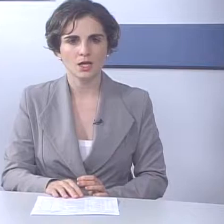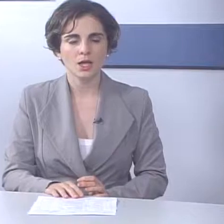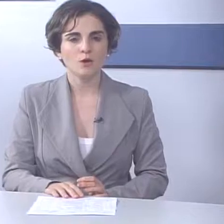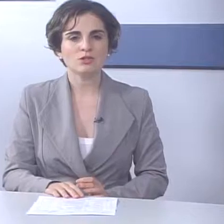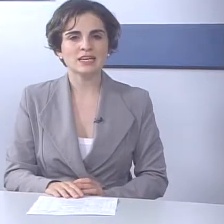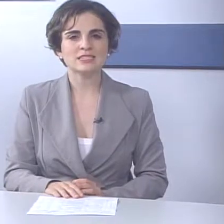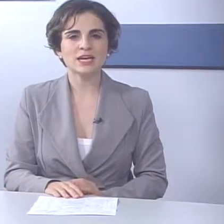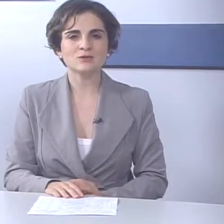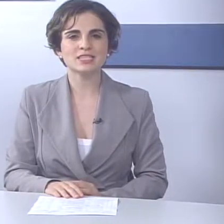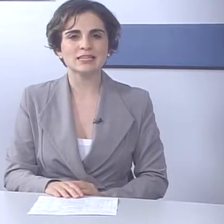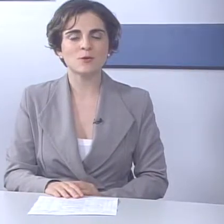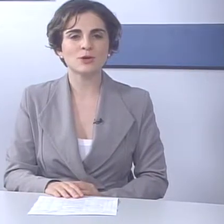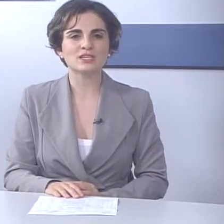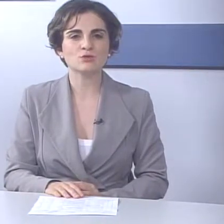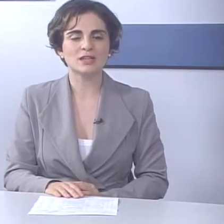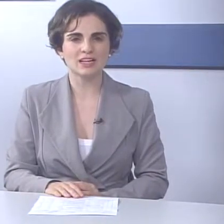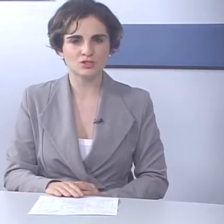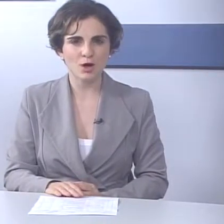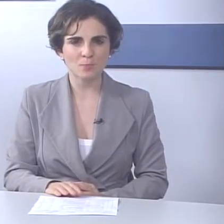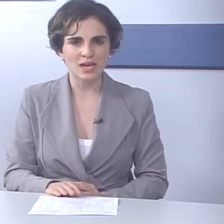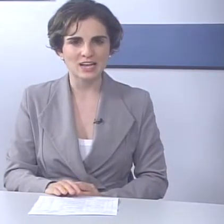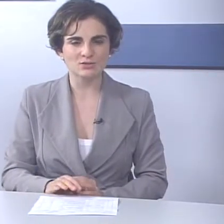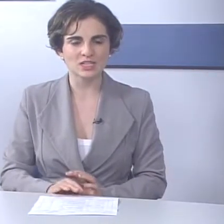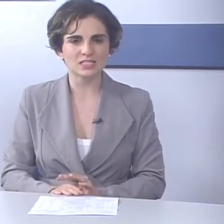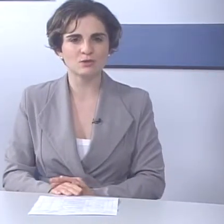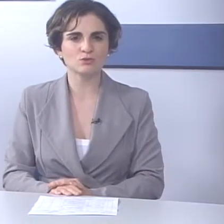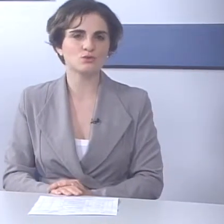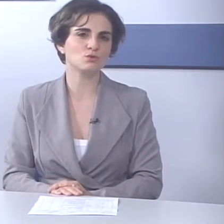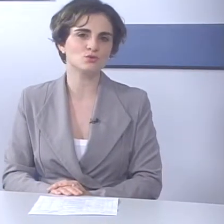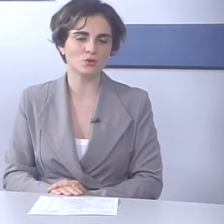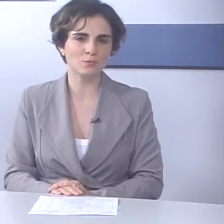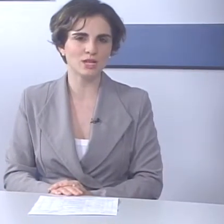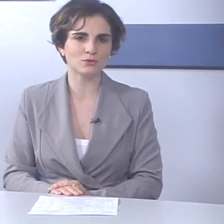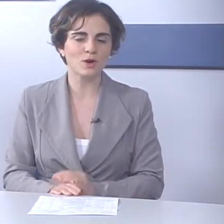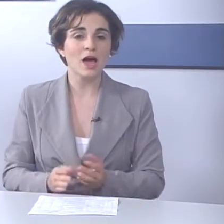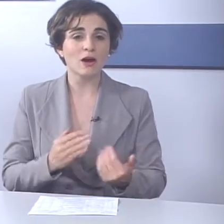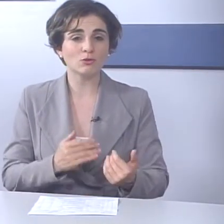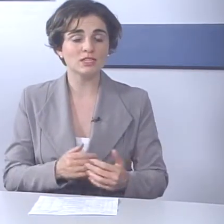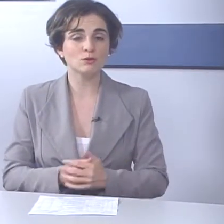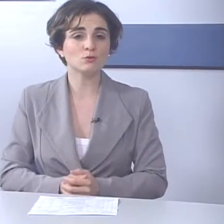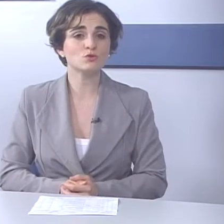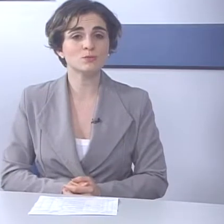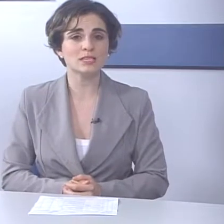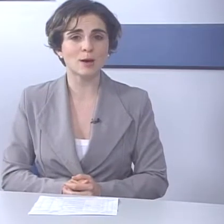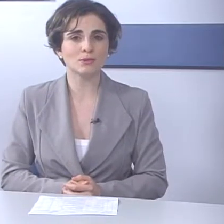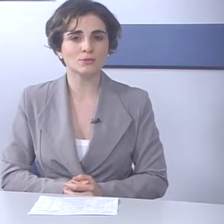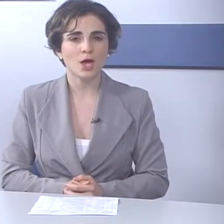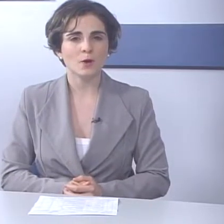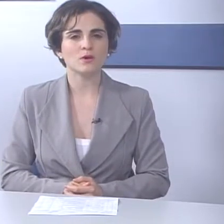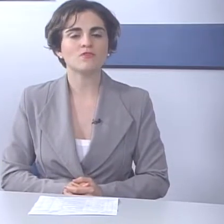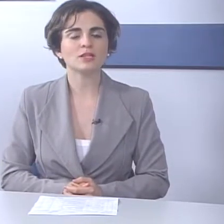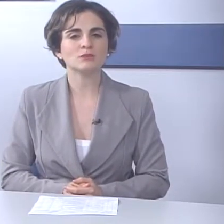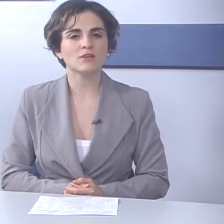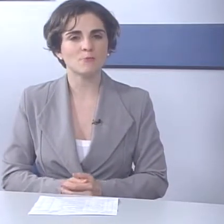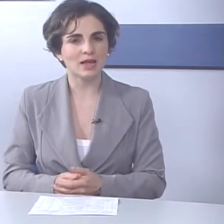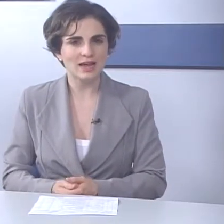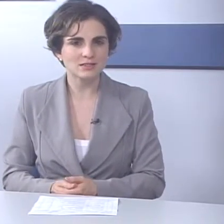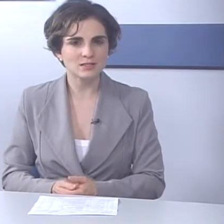O 3º Setembro Azul da ASOP, Associação do Surdo de Ouro Preto, aconteceu no último sábado. O evento teve palestras,